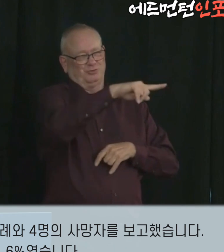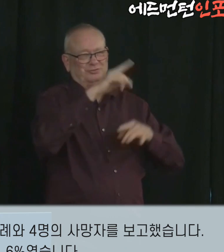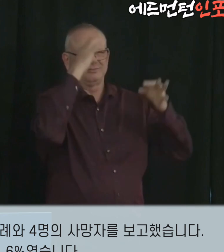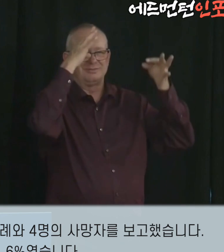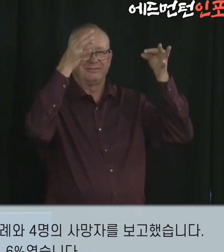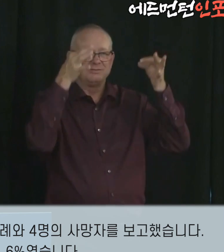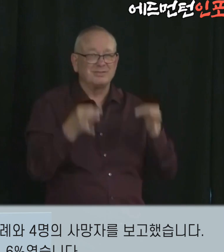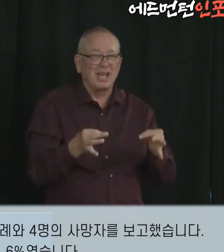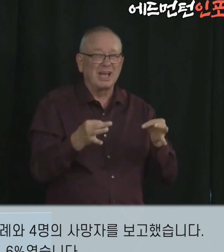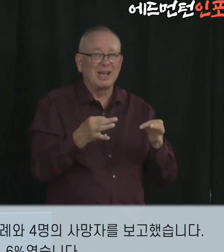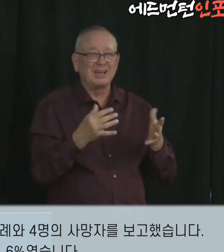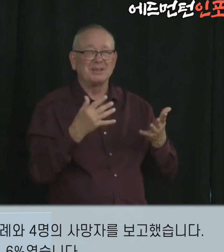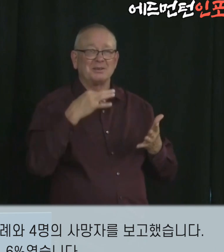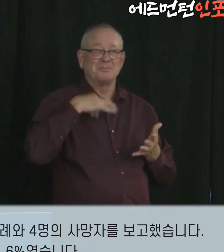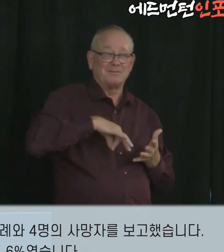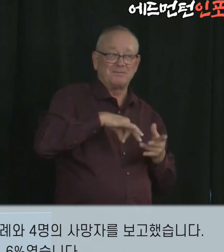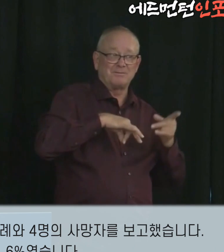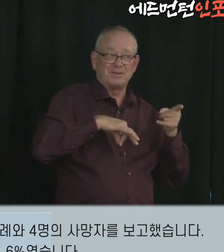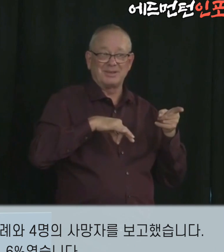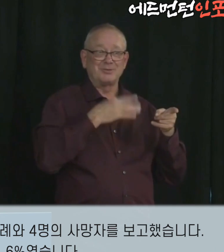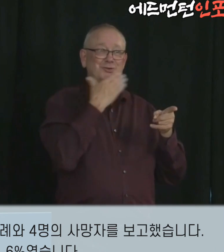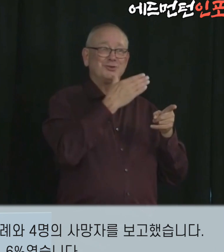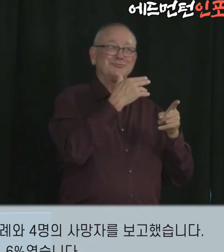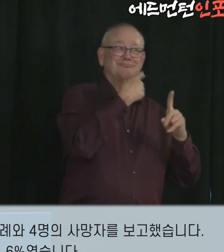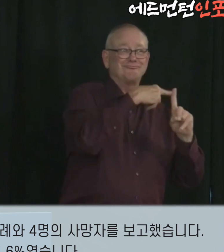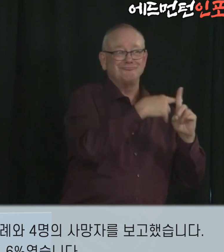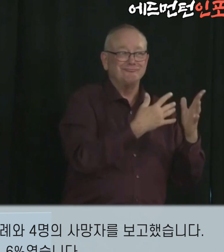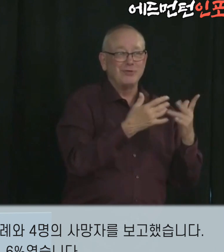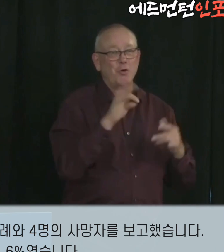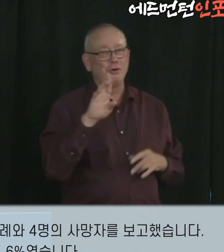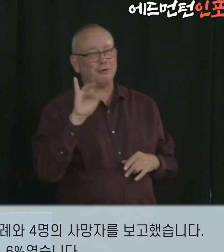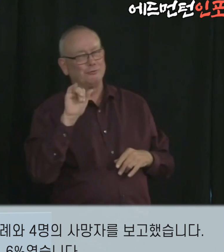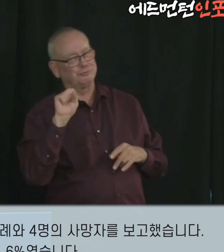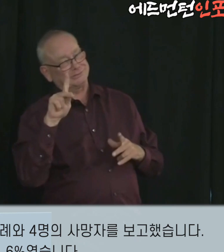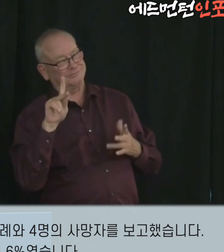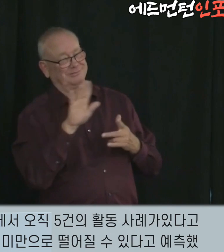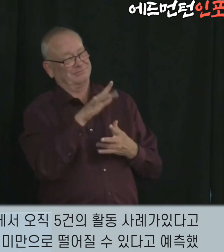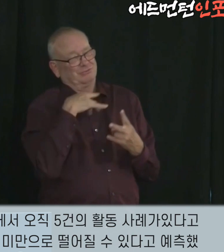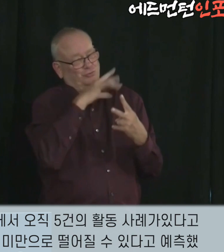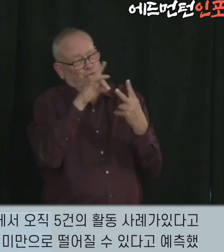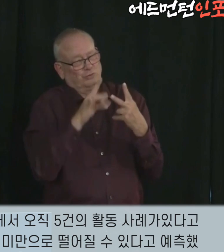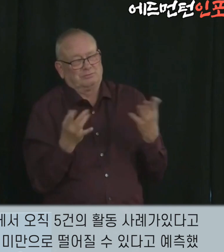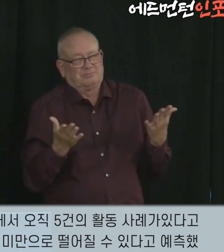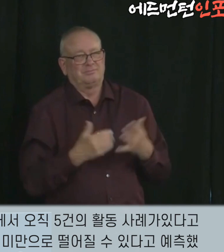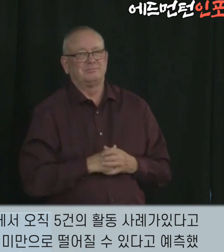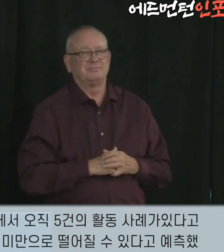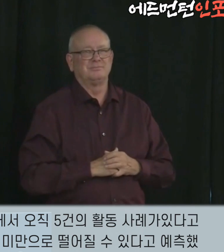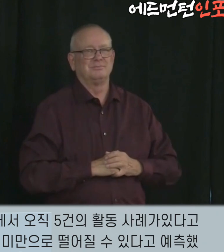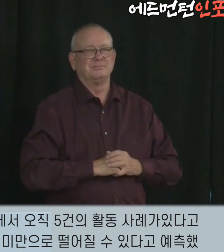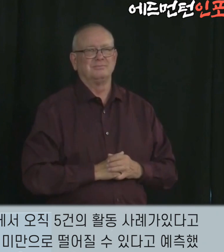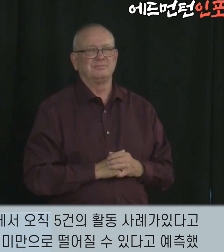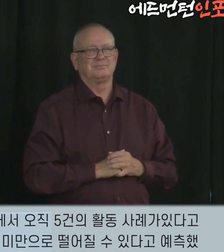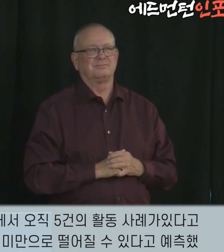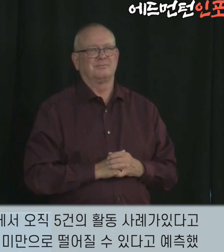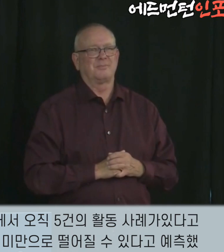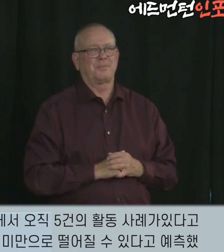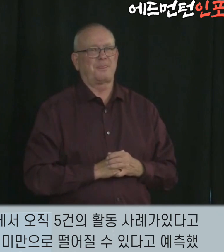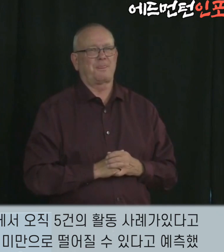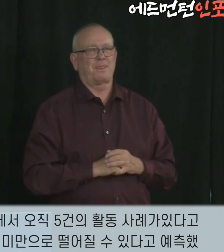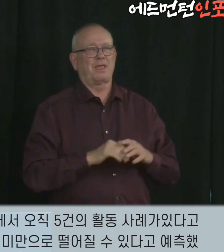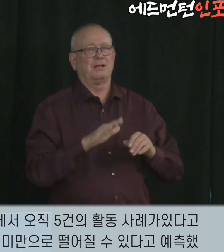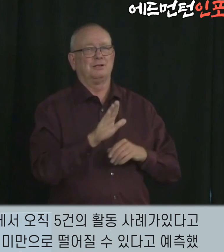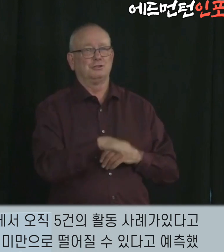월요일에 약 3,400건의 테스트 결과 양성률은 1.6%였습니다. 흰쇼 박사는 엘버타의 모든